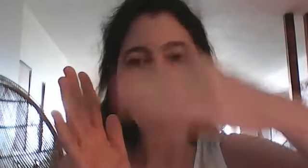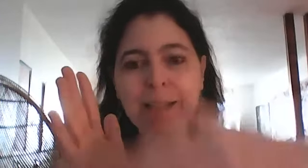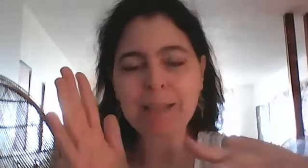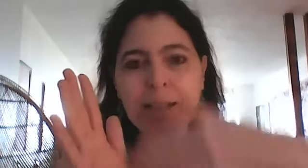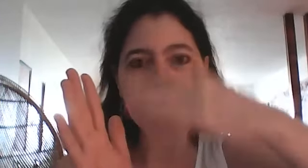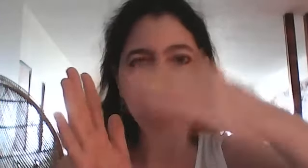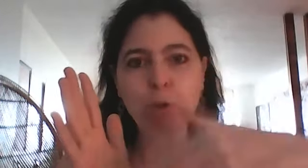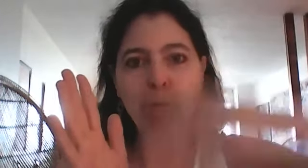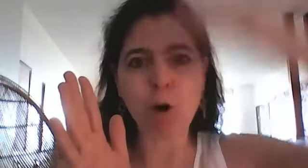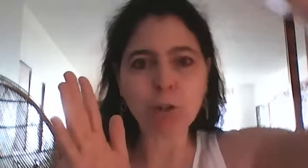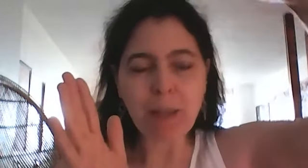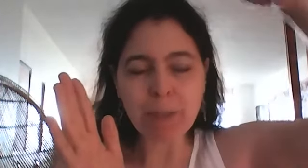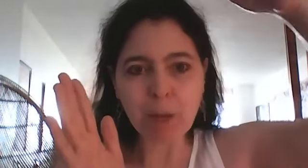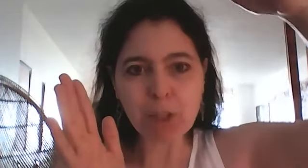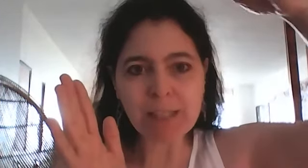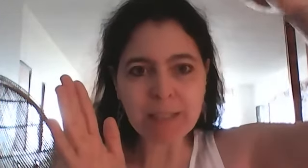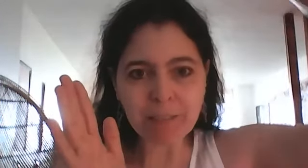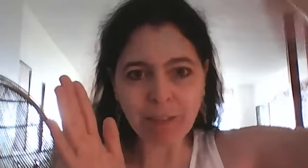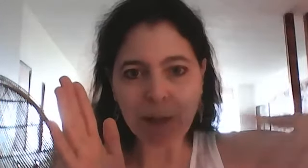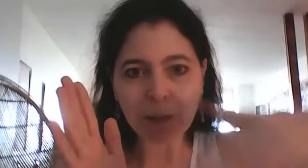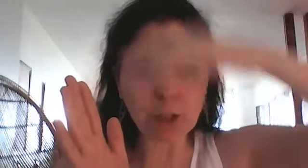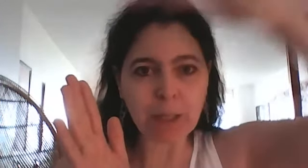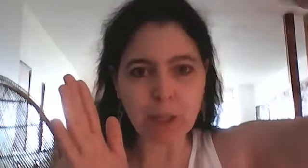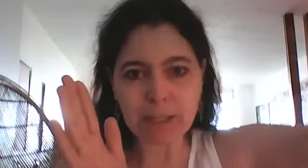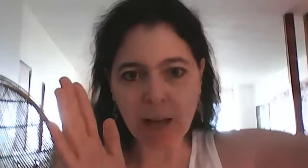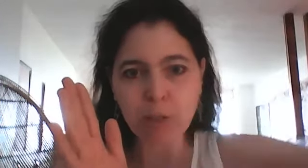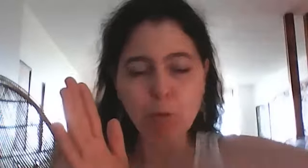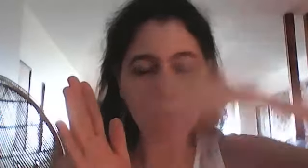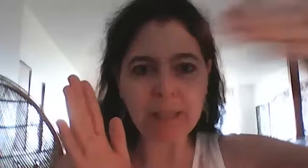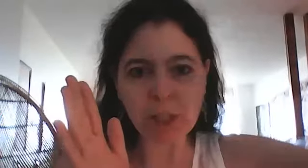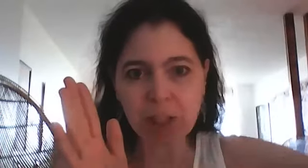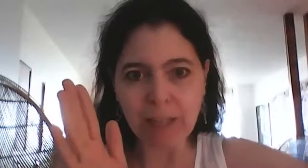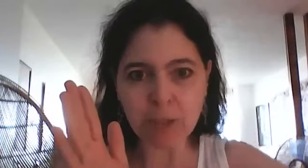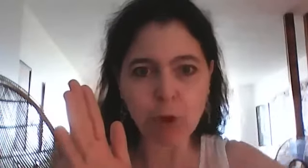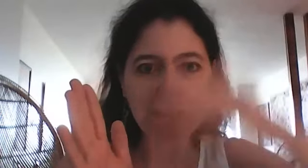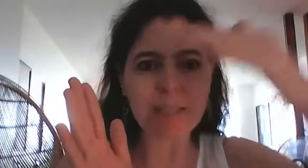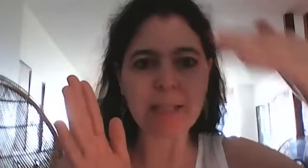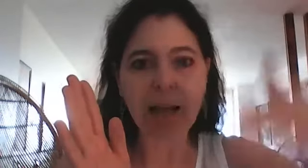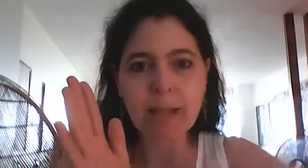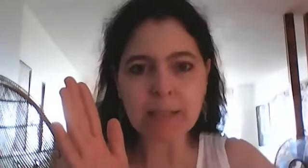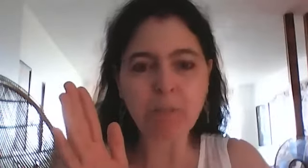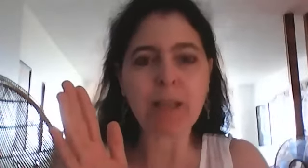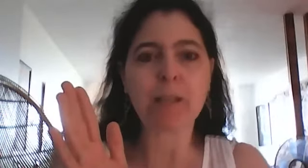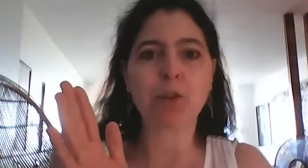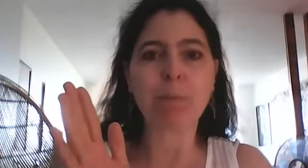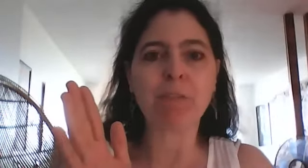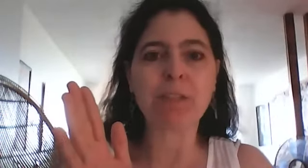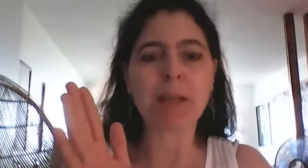dans le sens des aiguilles d'une montre et comme je dis c'est vraiment tout le sens où l'énergie de la source descend s'en vient sur le plan physique